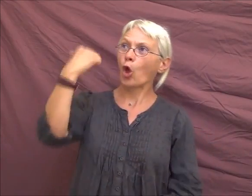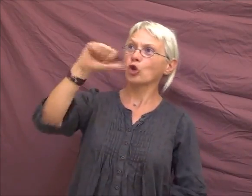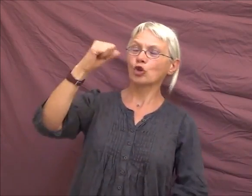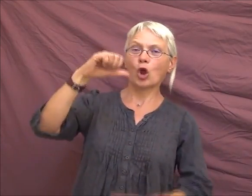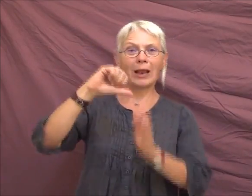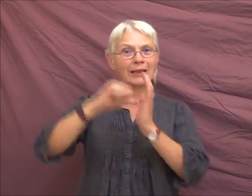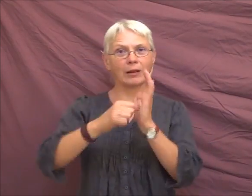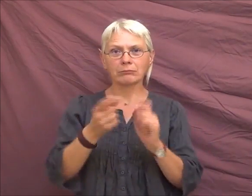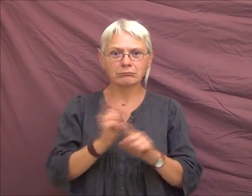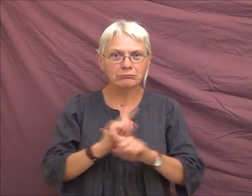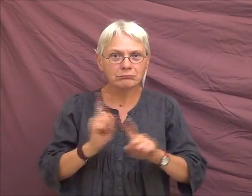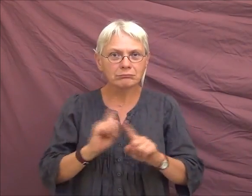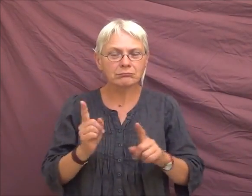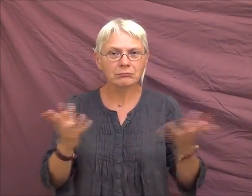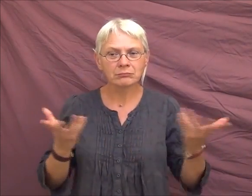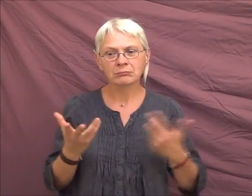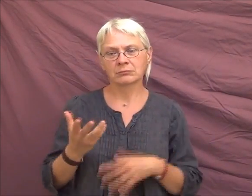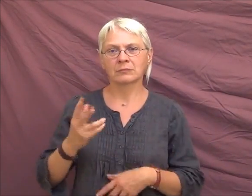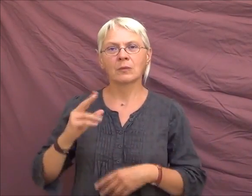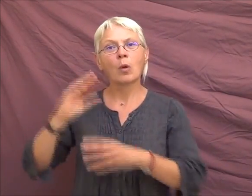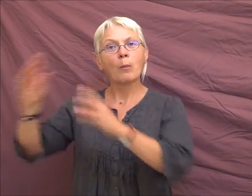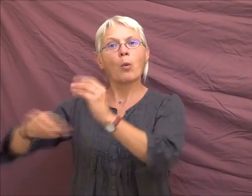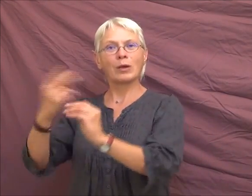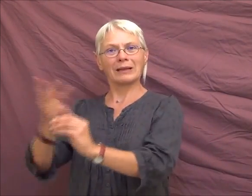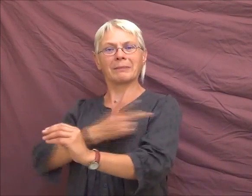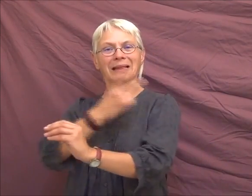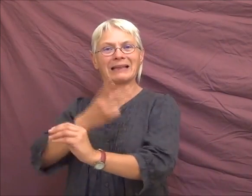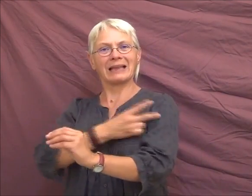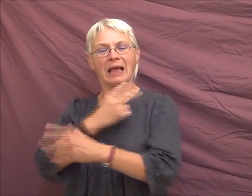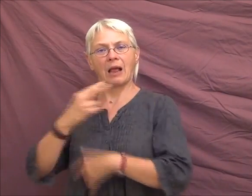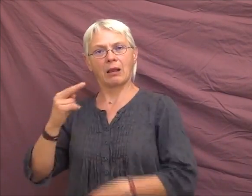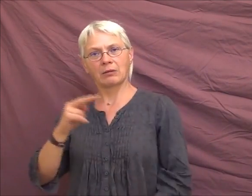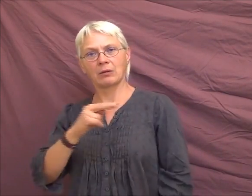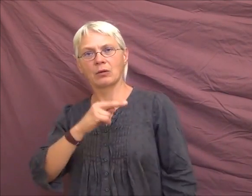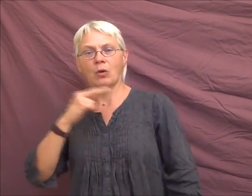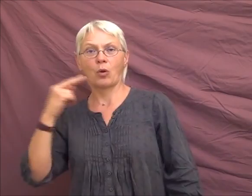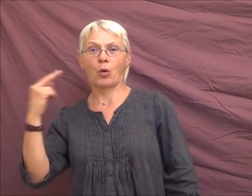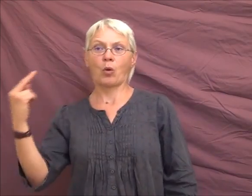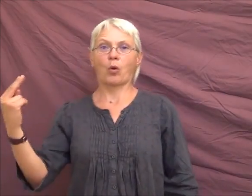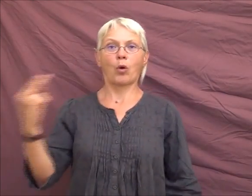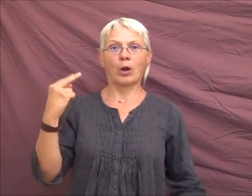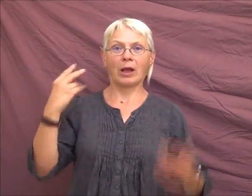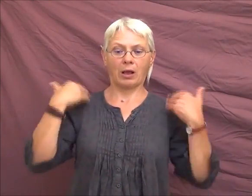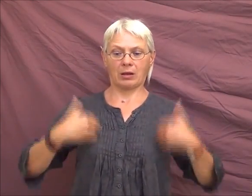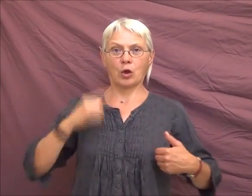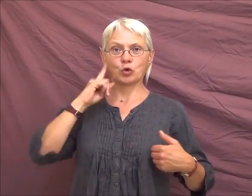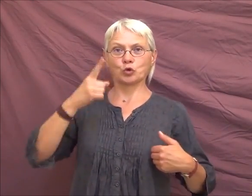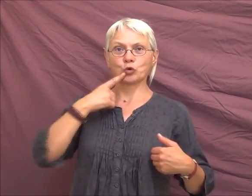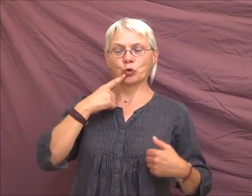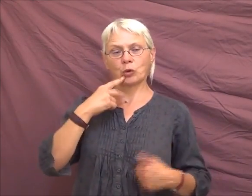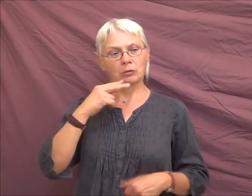plusieurs choses. On n'a pas une seule et unique identité. Le milieu médical regarde